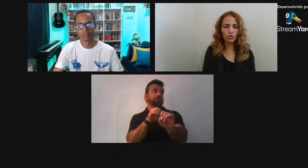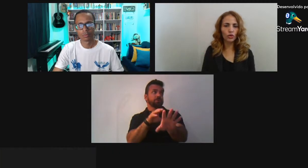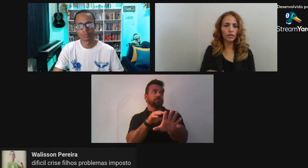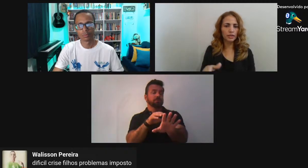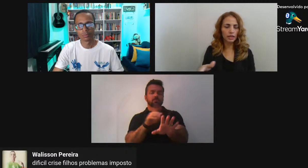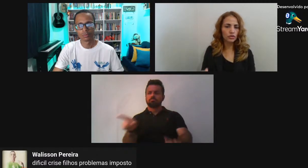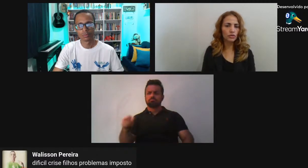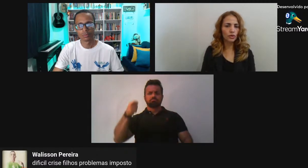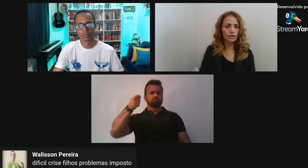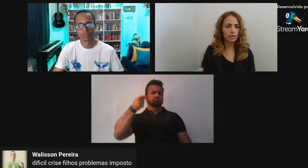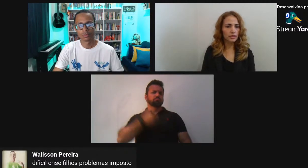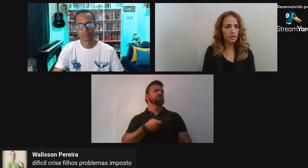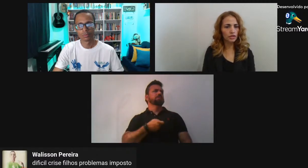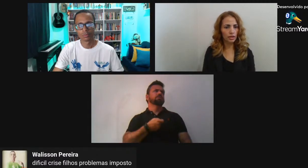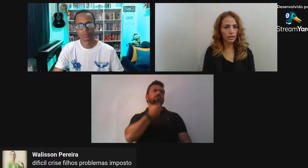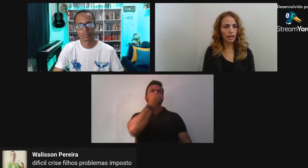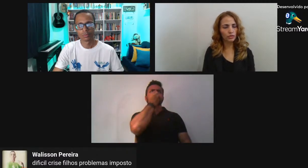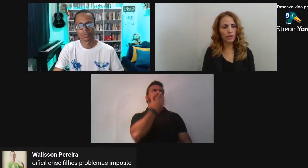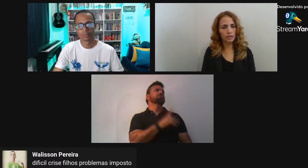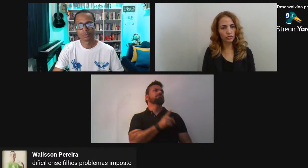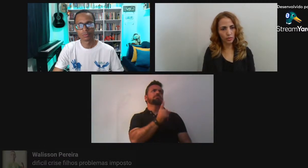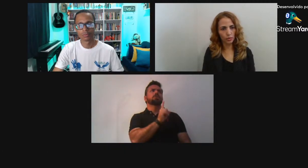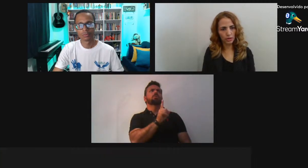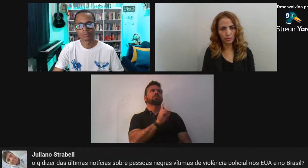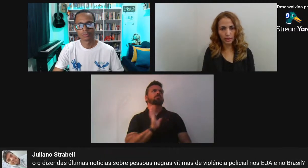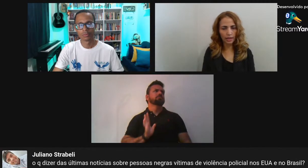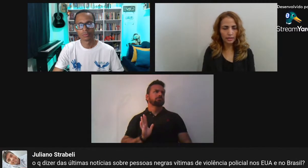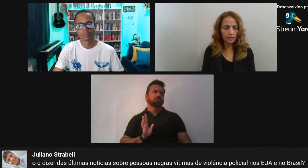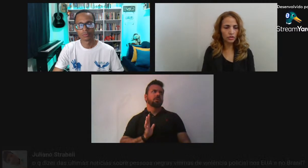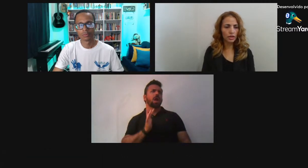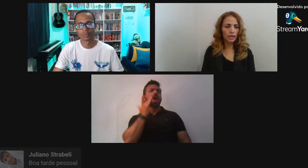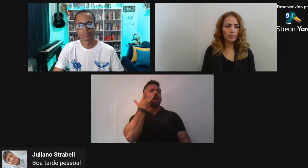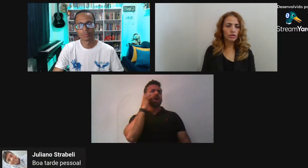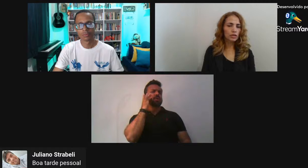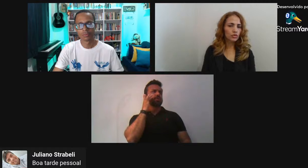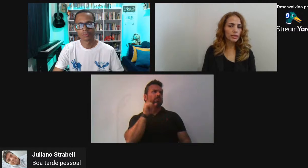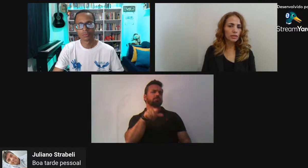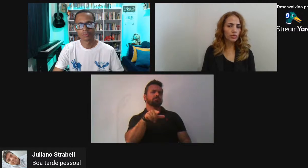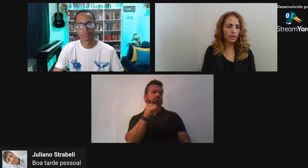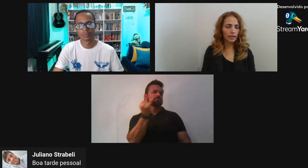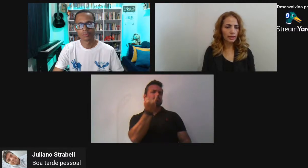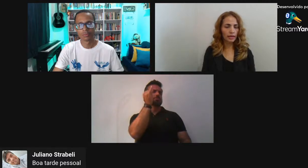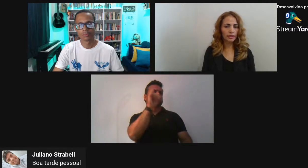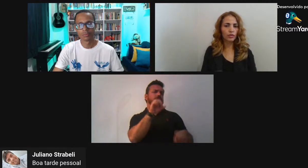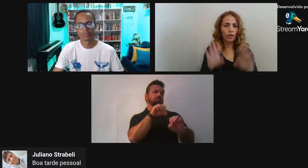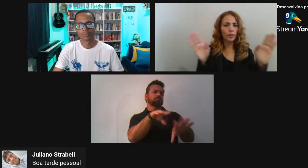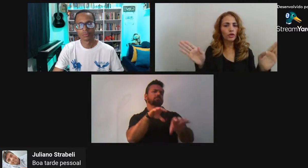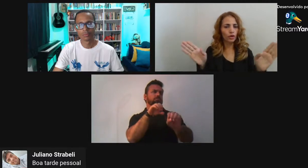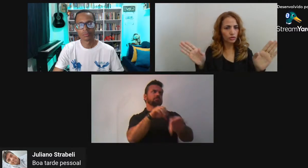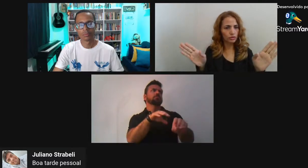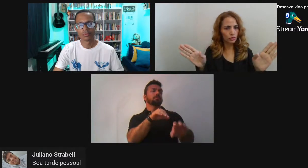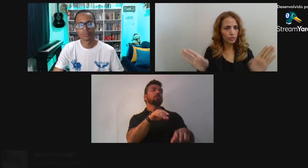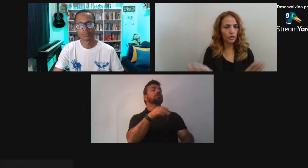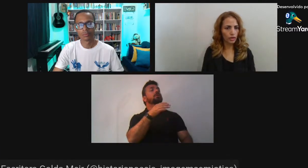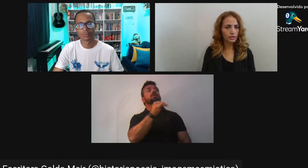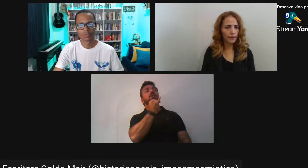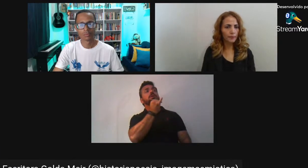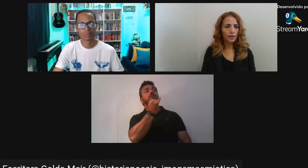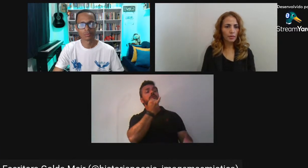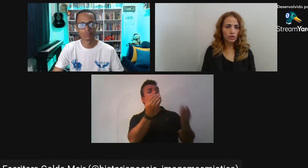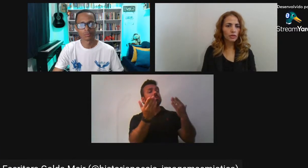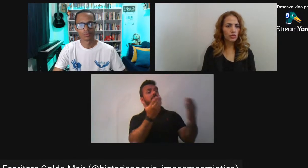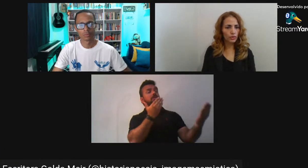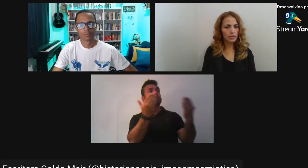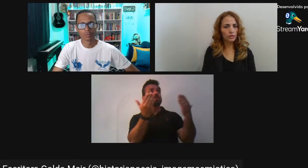setores E questões Que exigem A atuação De uma polícia militar Existe Mas nós temos o exemplo Da Inglaterra Que não é o melhor Dos melhores